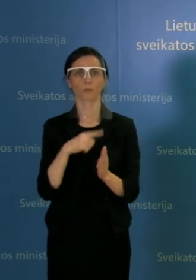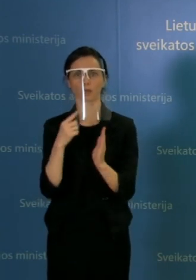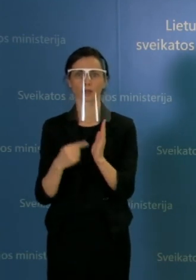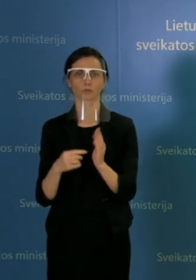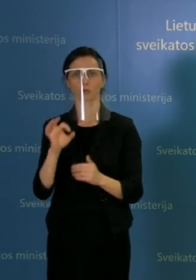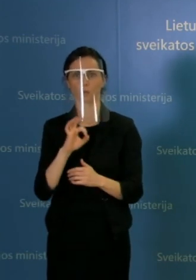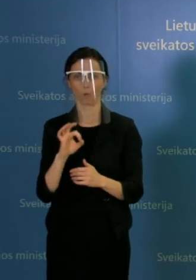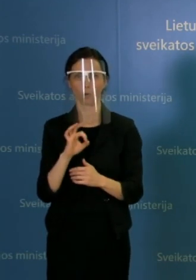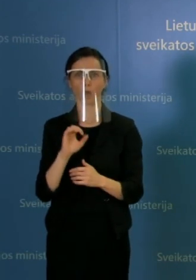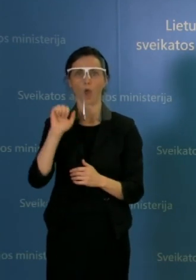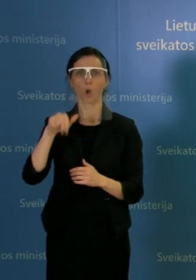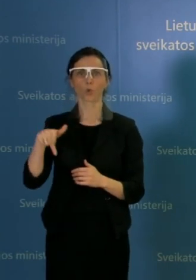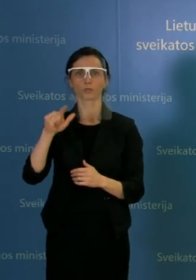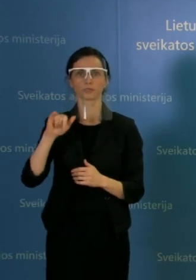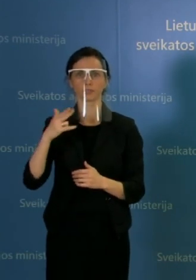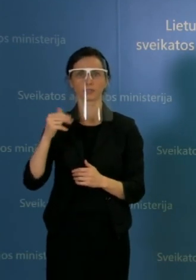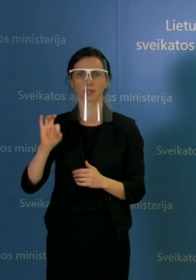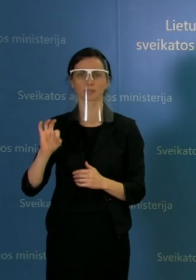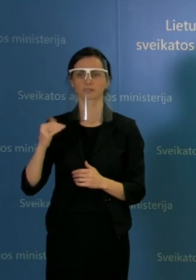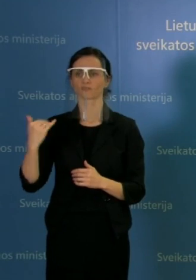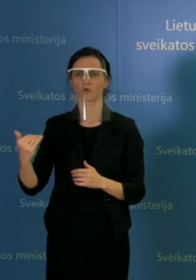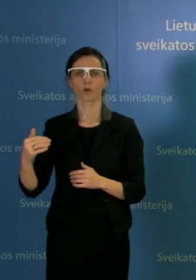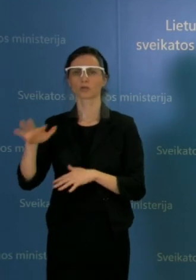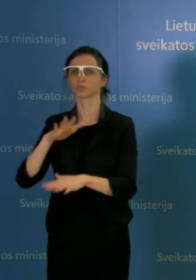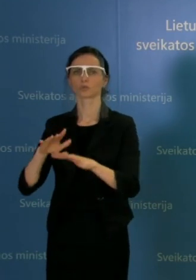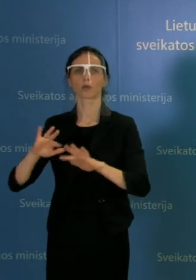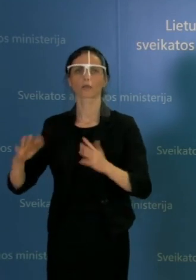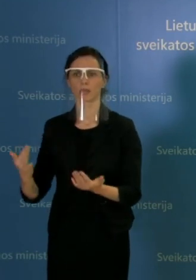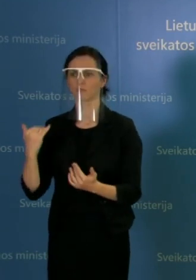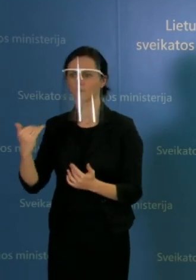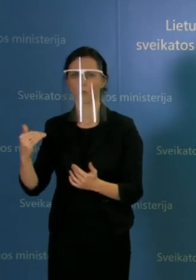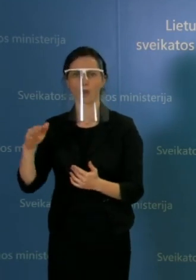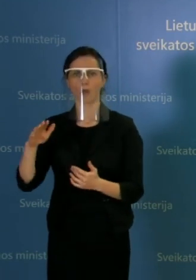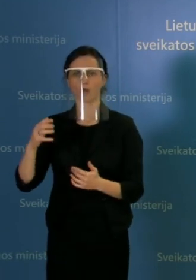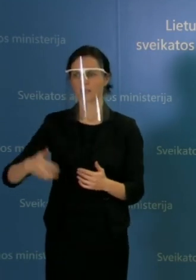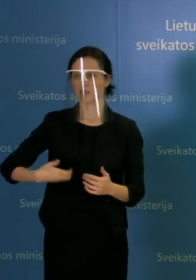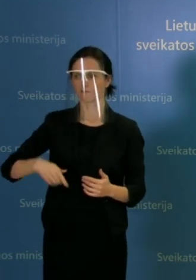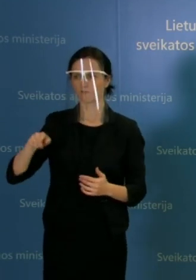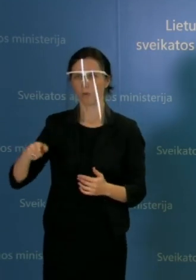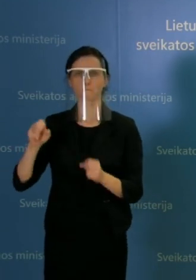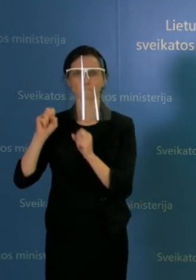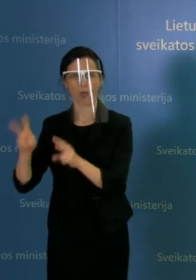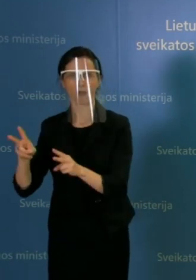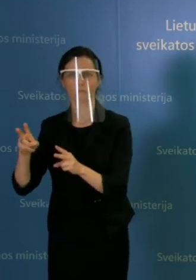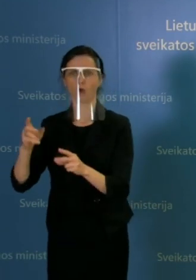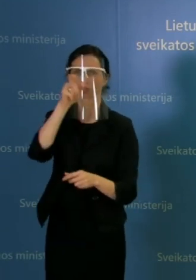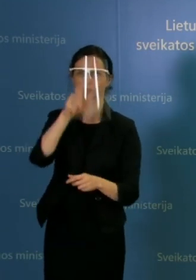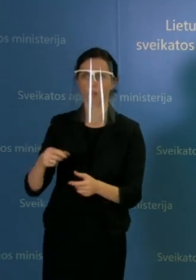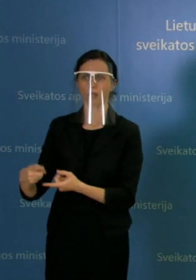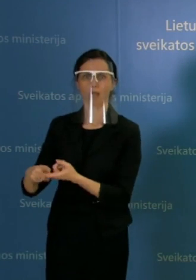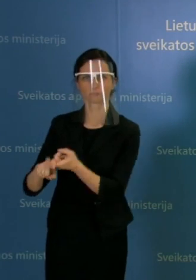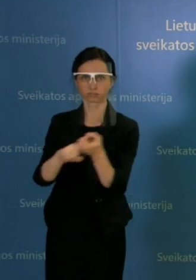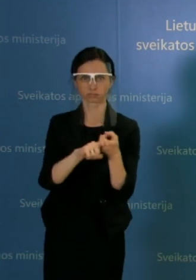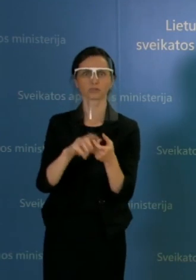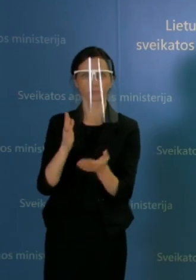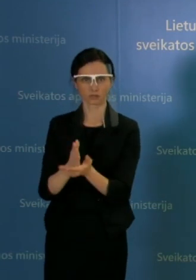dabar su Audinėm, ar yra nustatyta, ar jos kelia pavojų žmonėm tas virusis, kuris